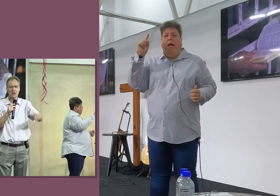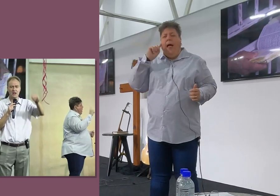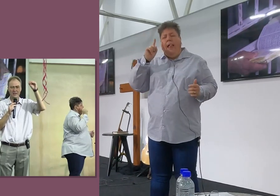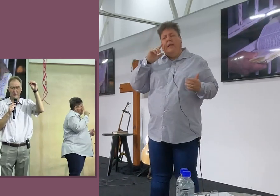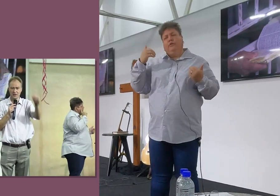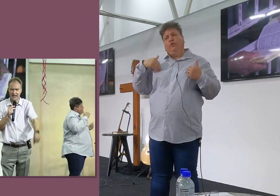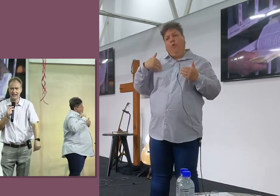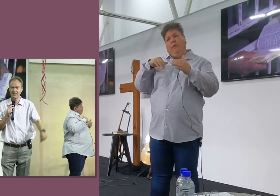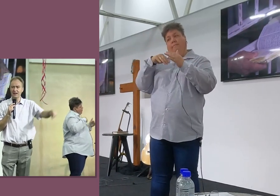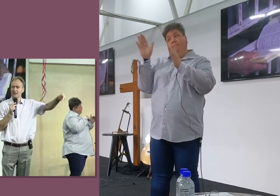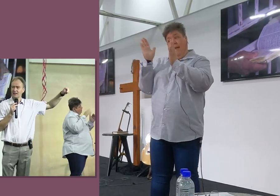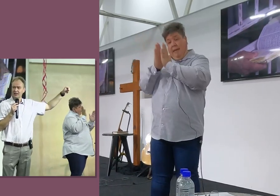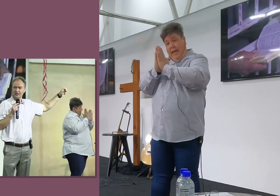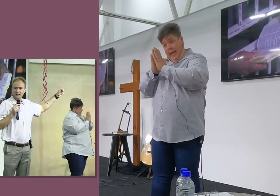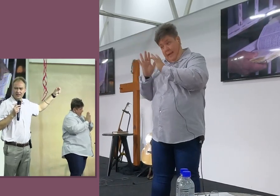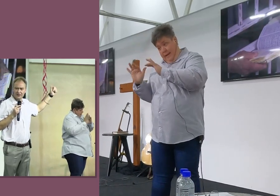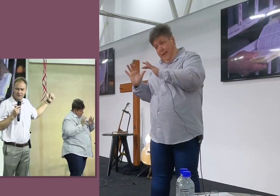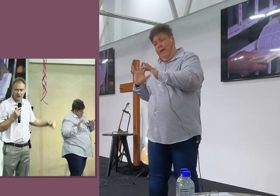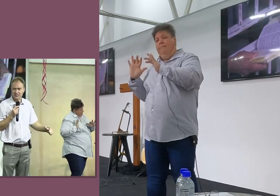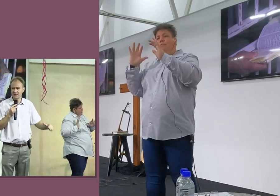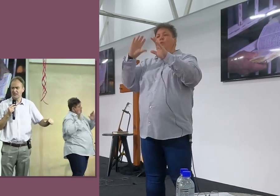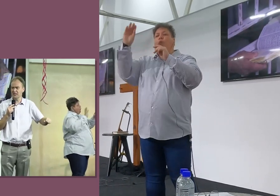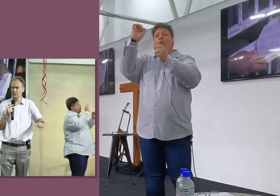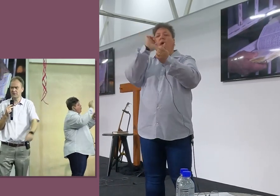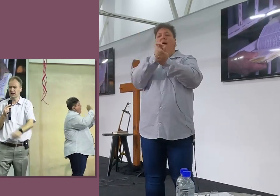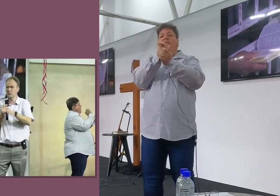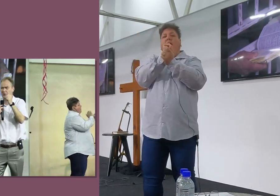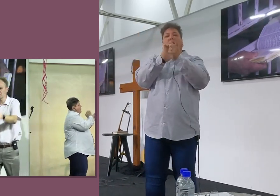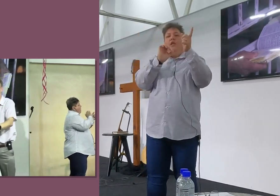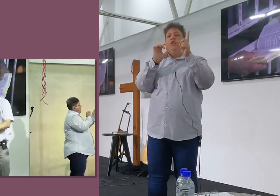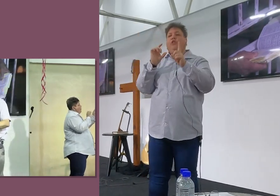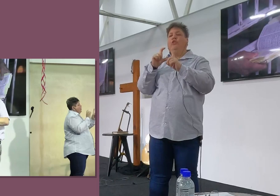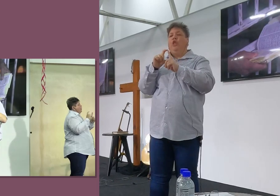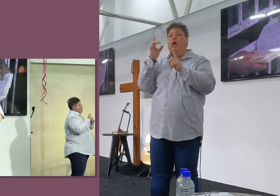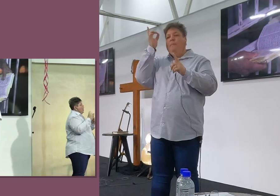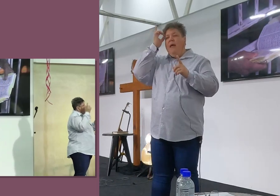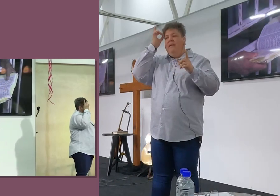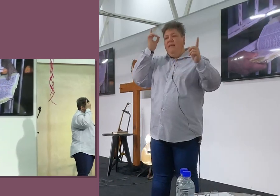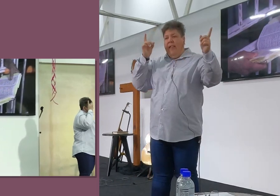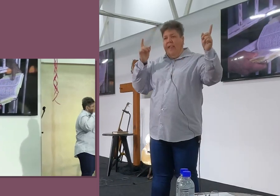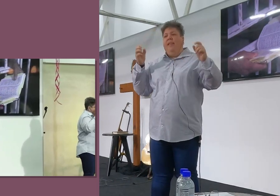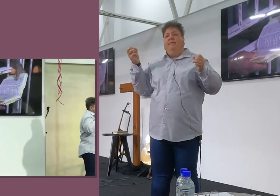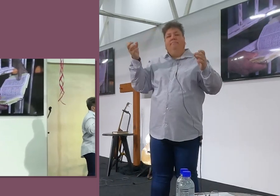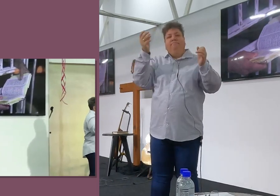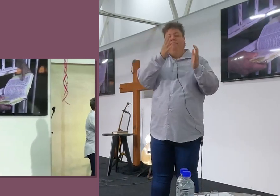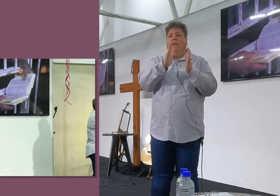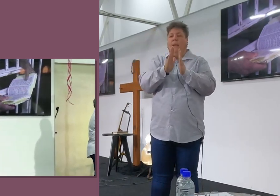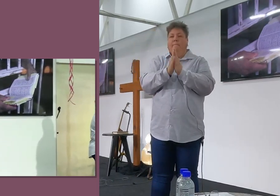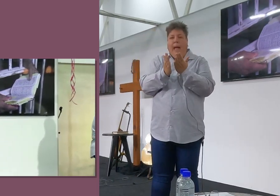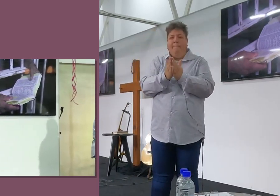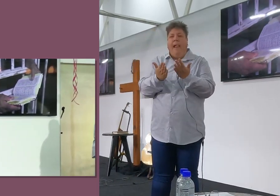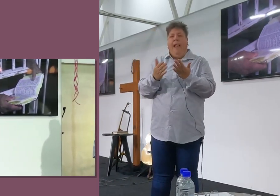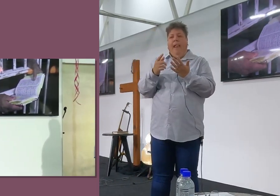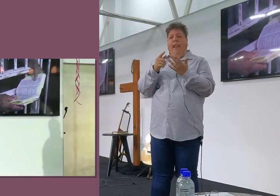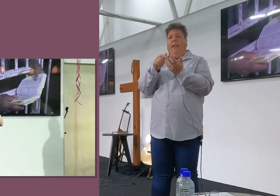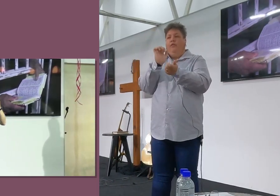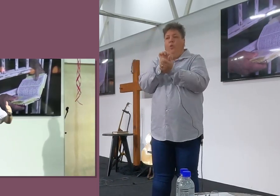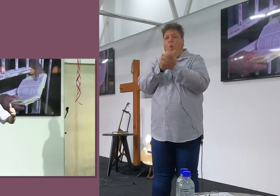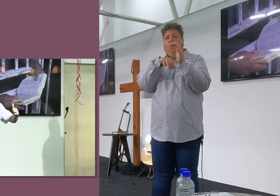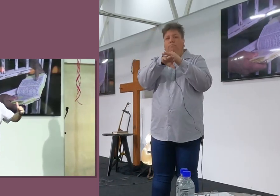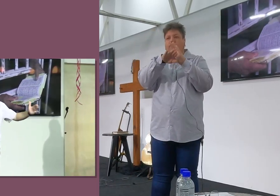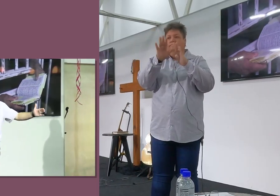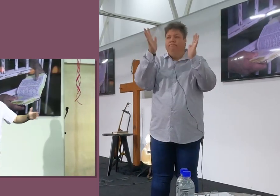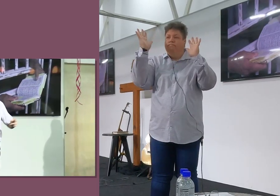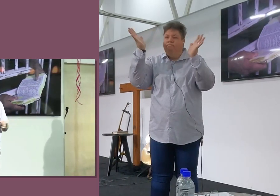Elke zondag, Na kerk, Gaan hulle, Na die gevangenisse hierby derwein wil, En hulle plaas bybels, En hulle verkondig die evangelie en tronke, En ons hoore